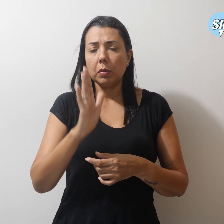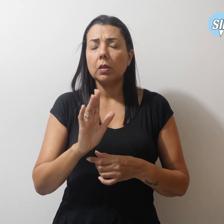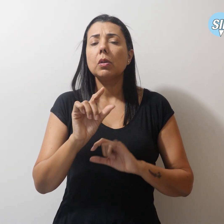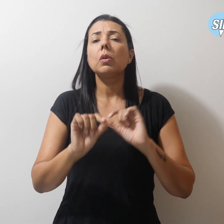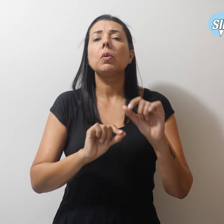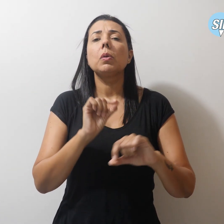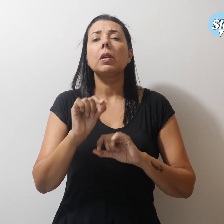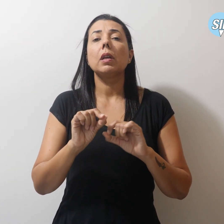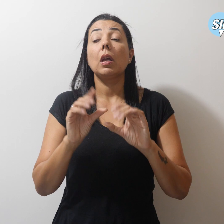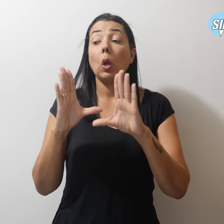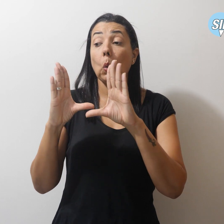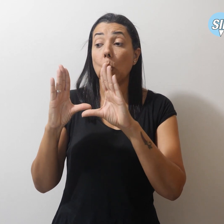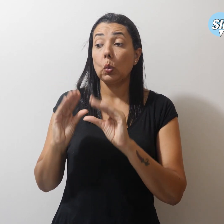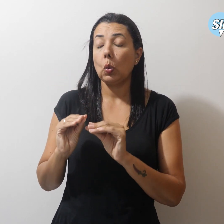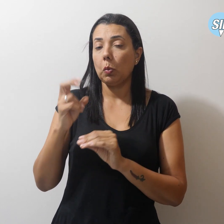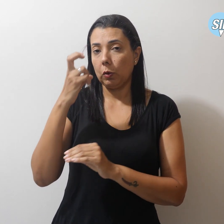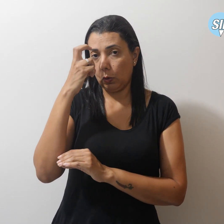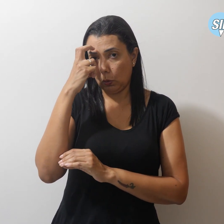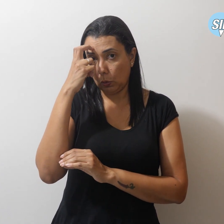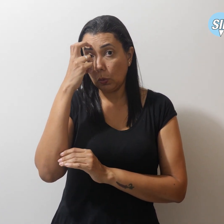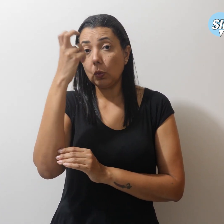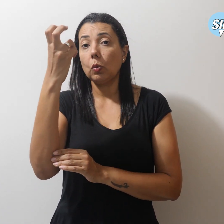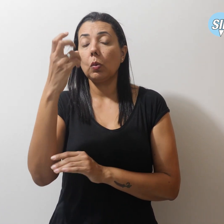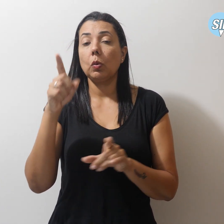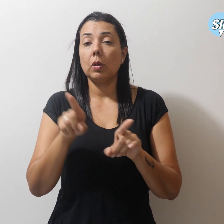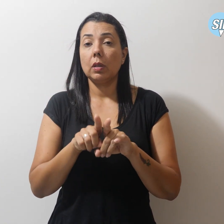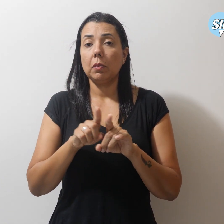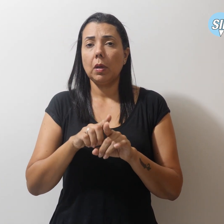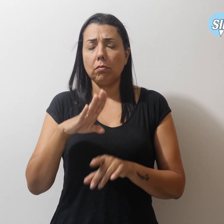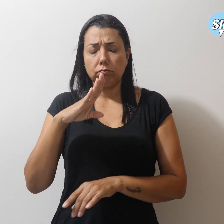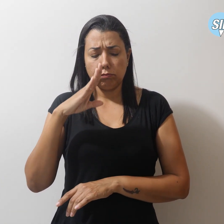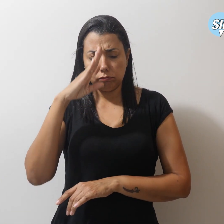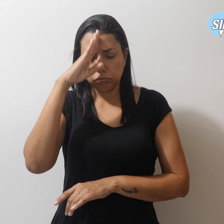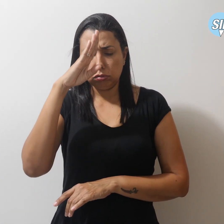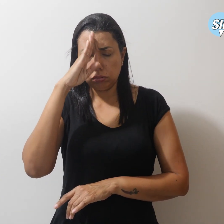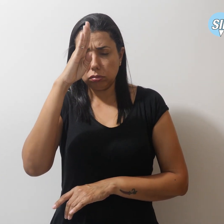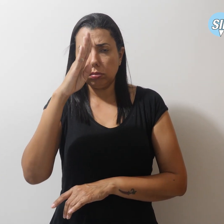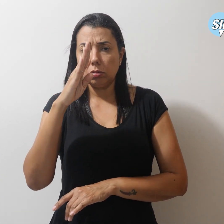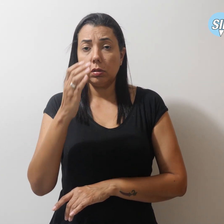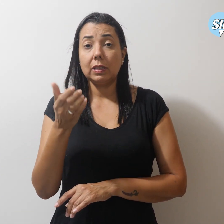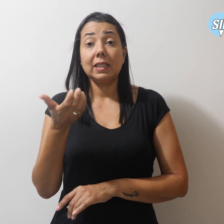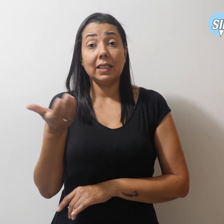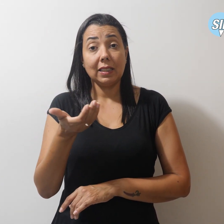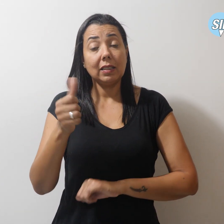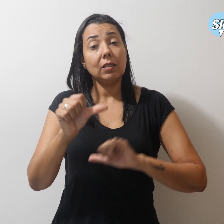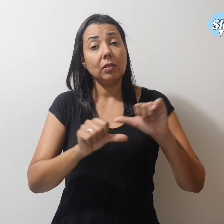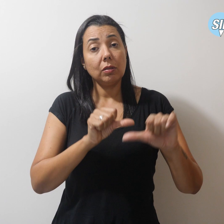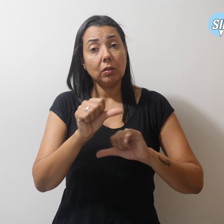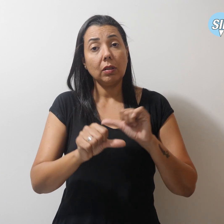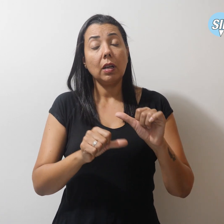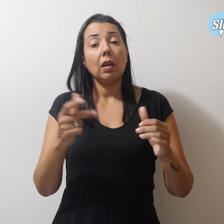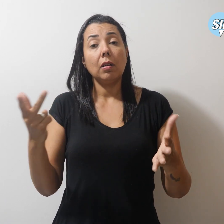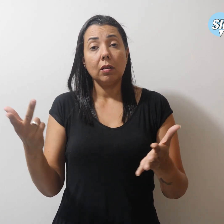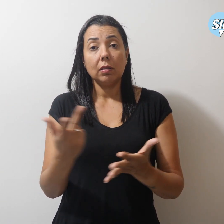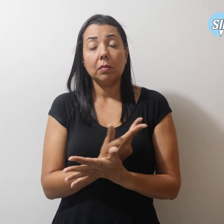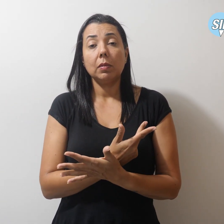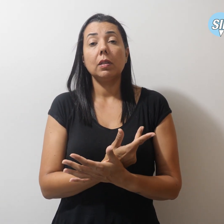apagamento cultural e o autoritarismo tentaram mudar o curso dos acontecimentos reais